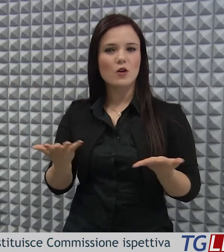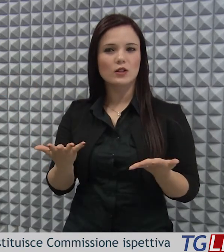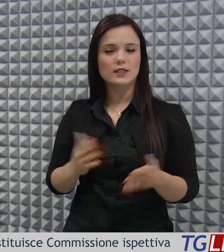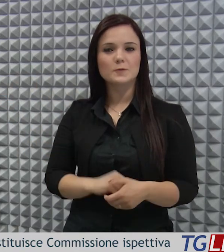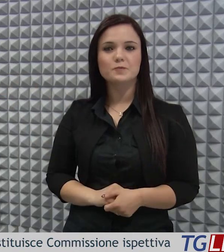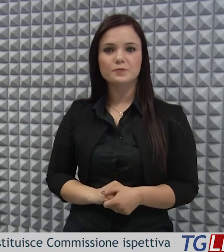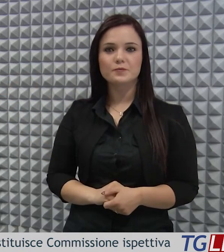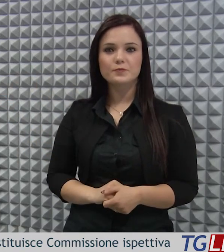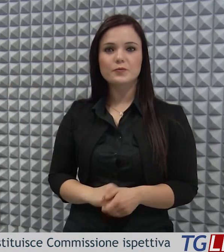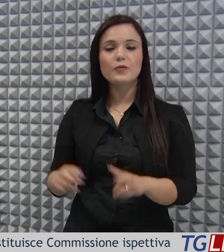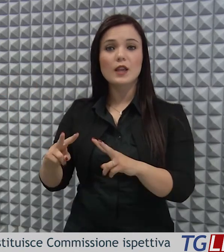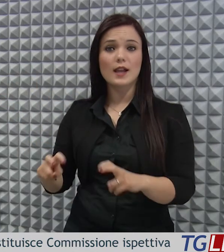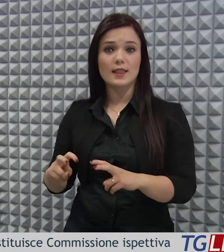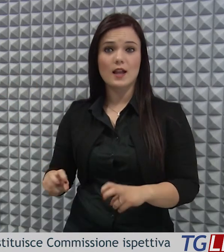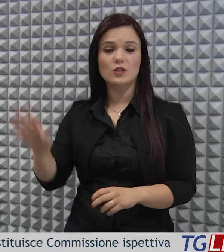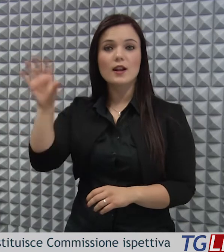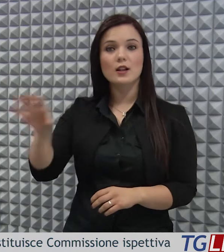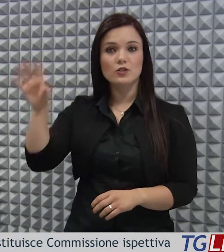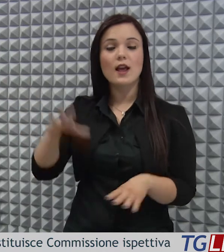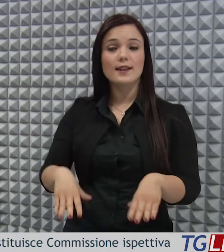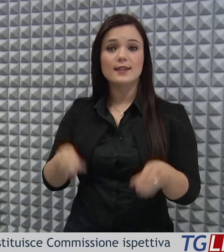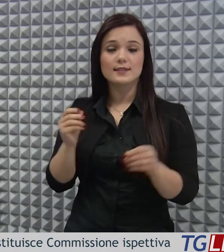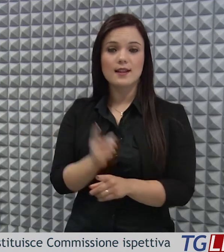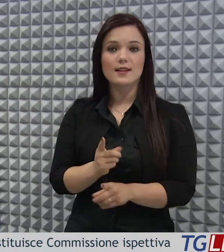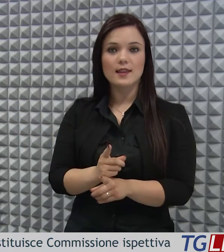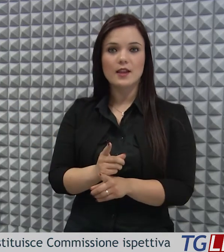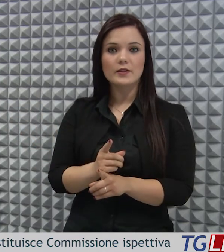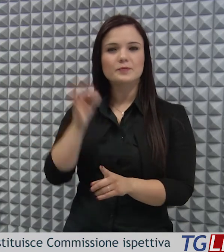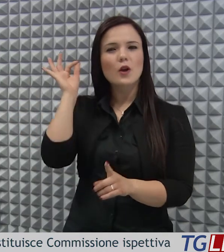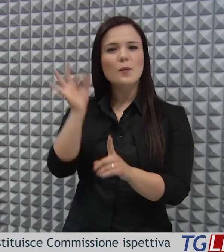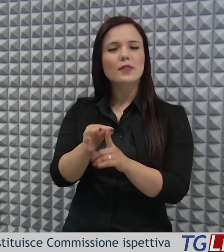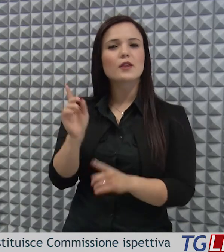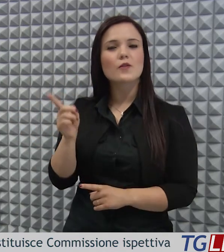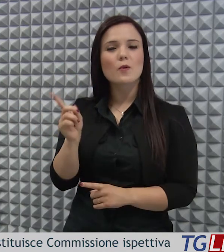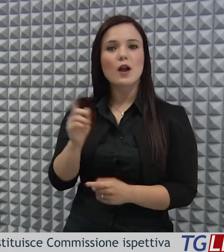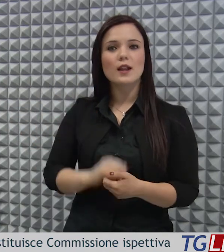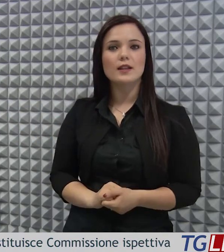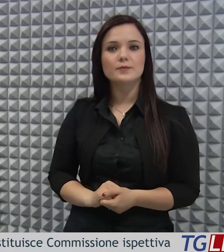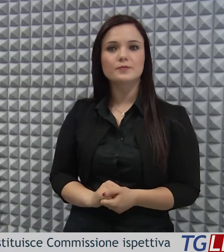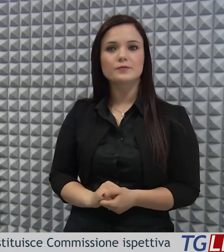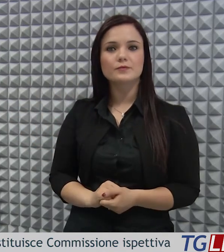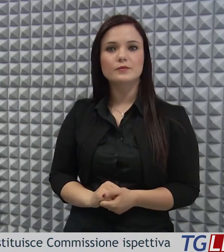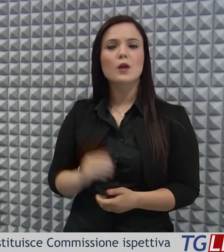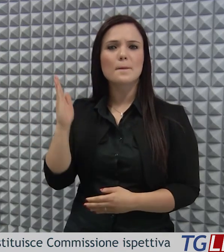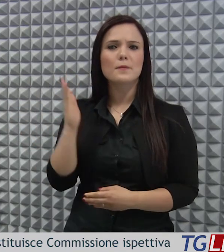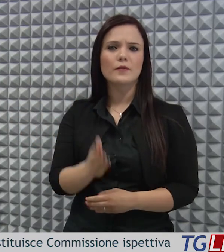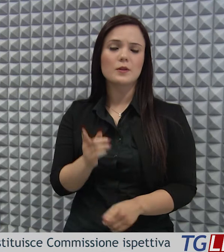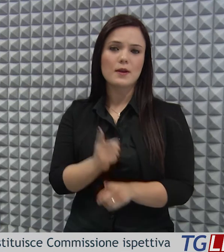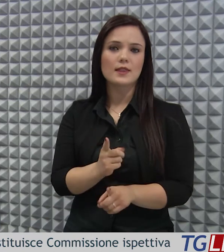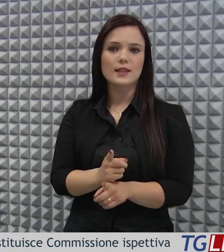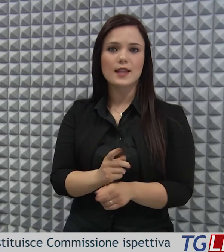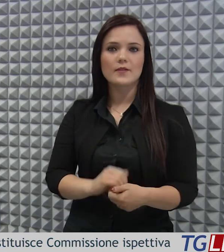la necessità di avviare un'indagine regionale al fine dell'adozione di eventuali